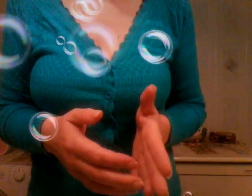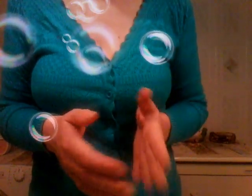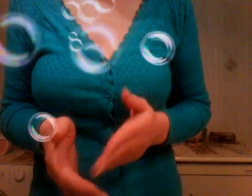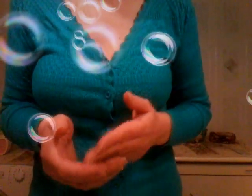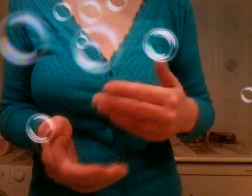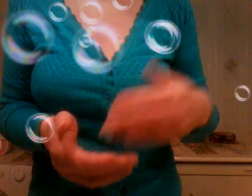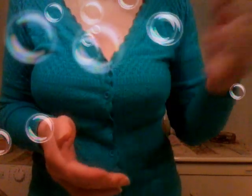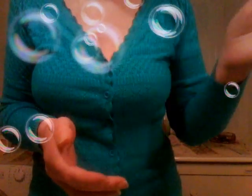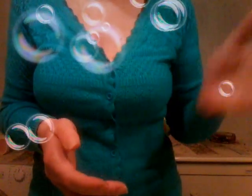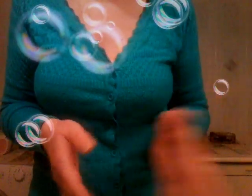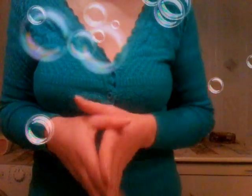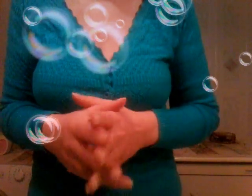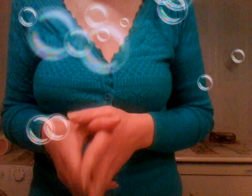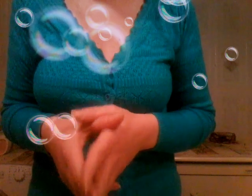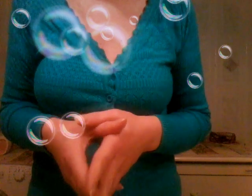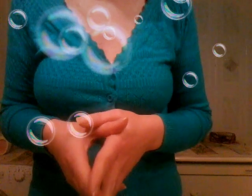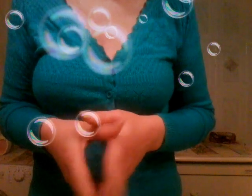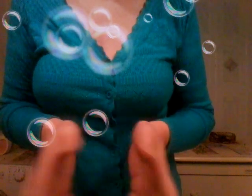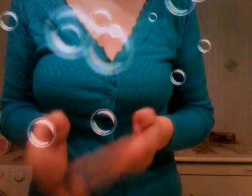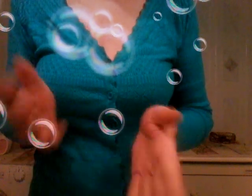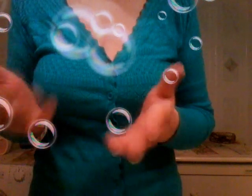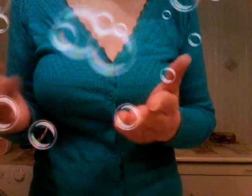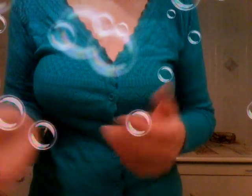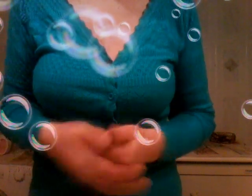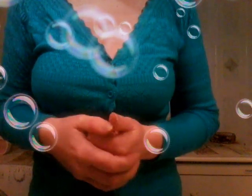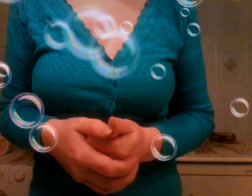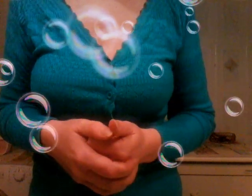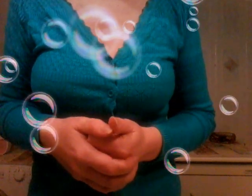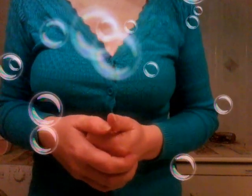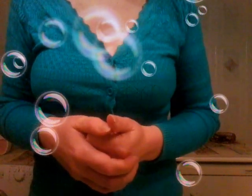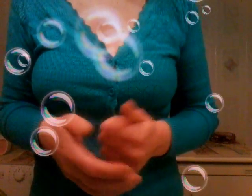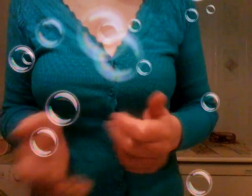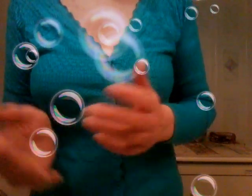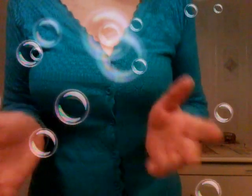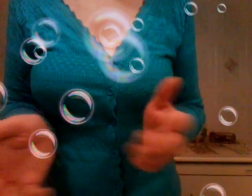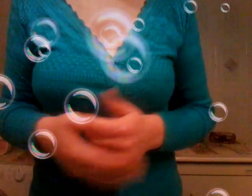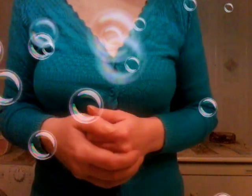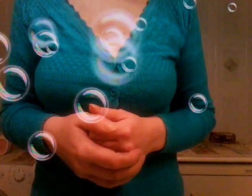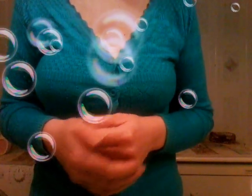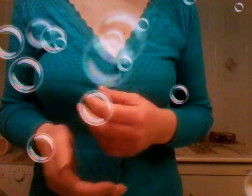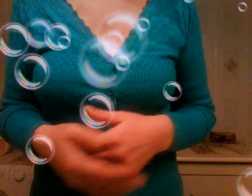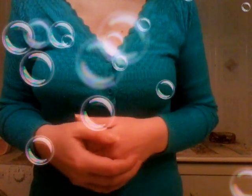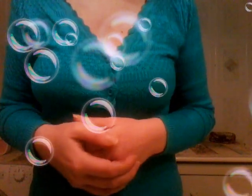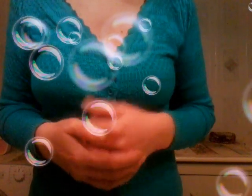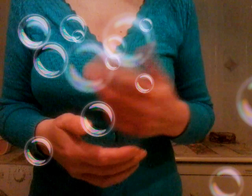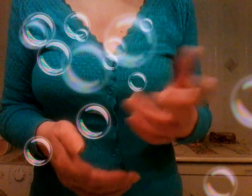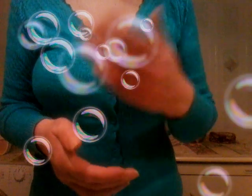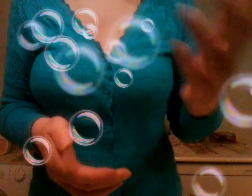nonni comprate i bronzi o nonni i poveri nonni è perché dite una